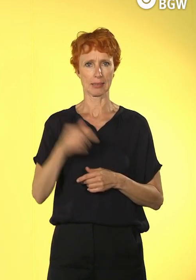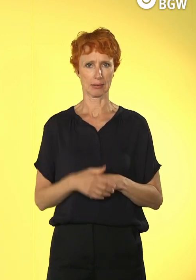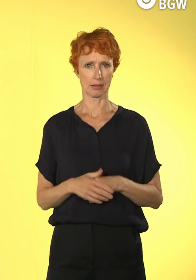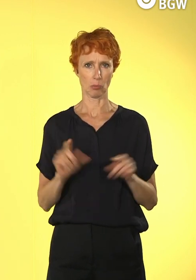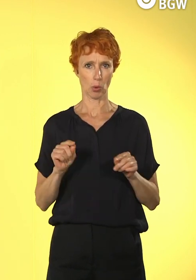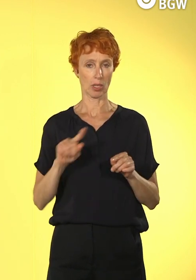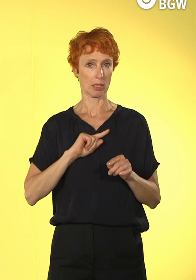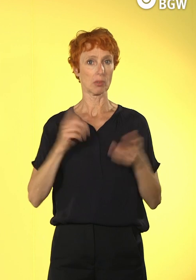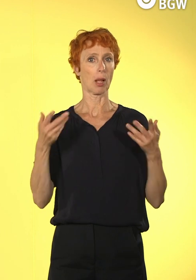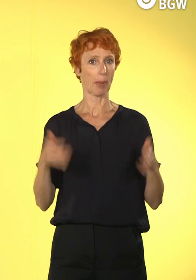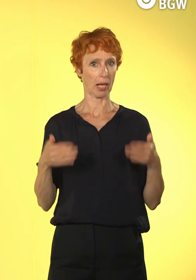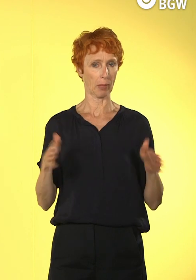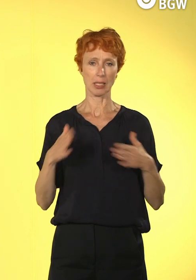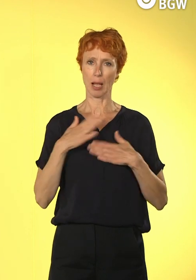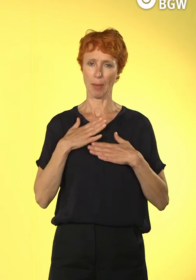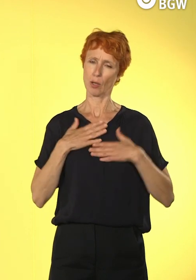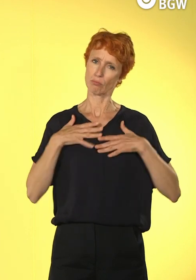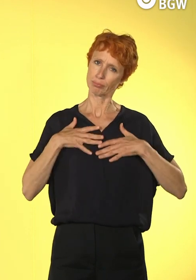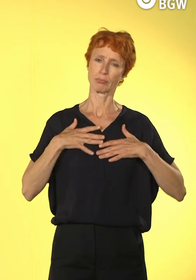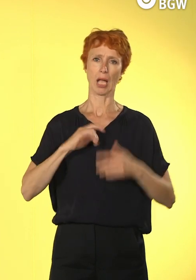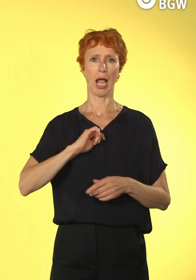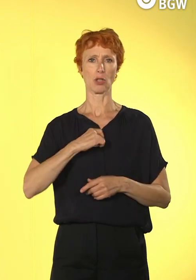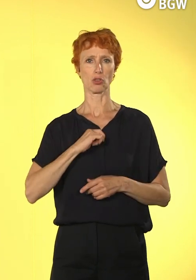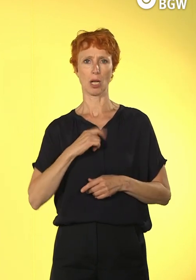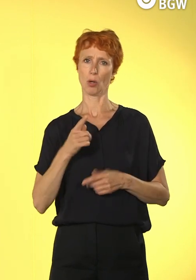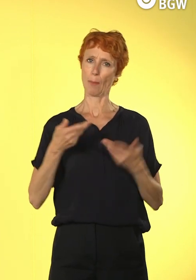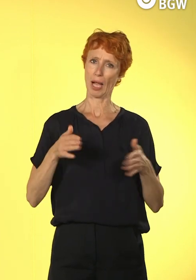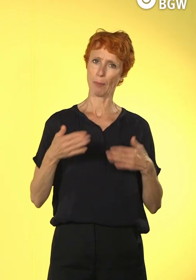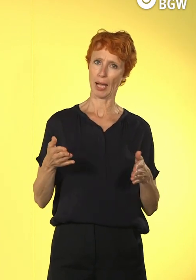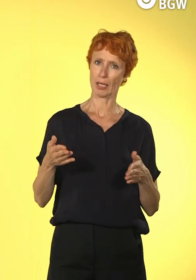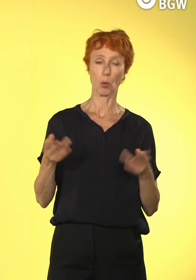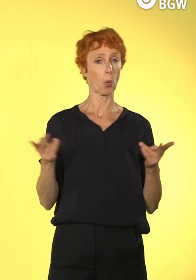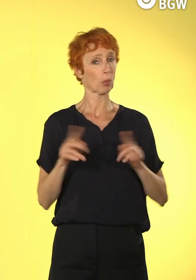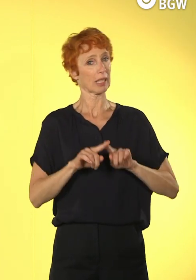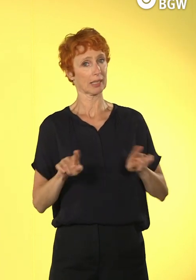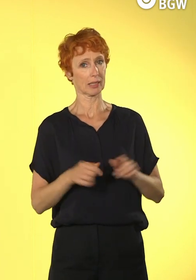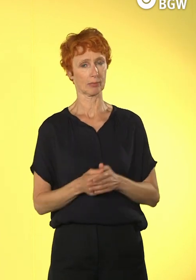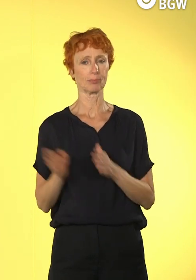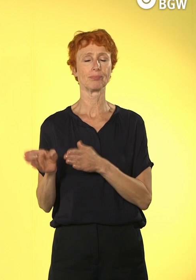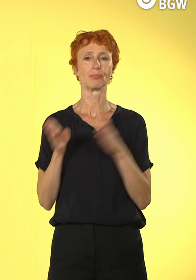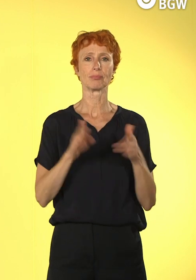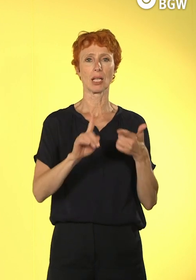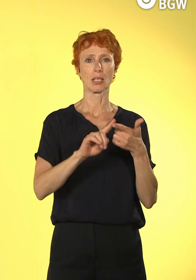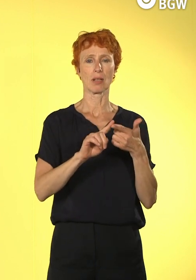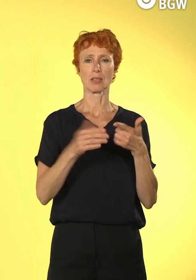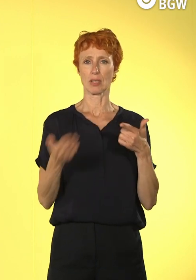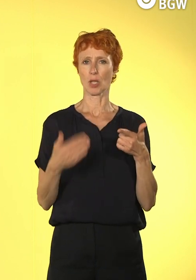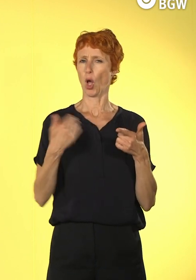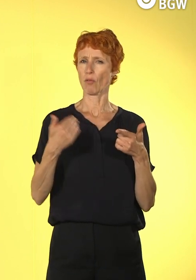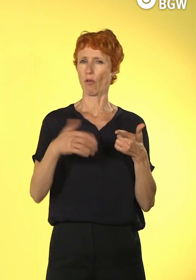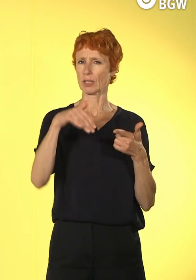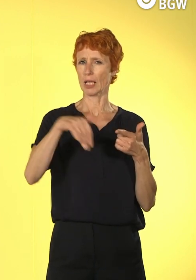ich bin bereit, von meiner Grundhaltung her damit zu machen oder ich bin es nicht. Eine zweite Thematik, die immer wieder vorkommt, meines Erachtens ein